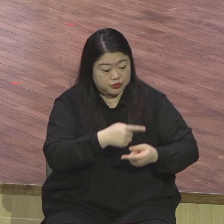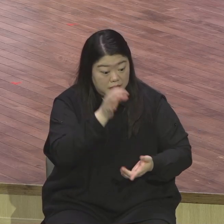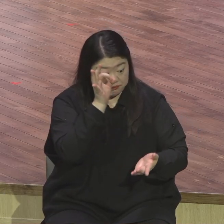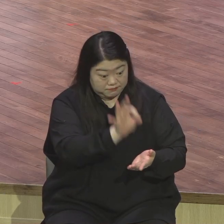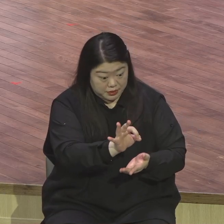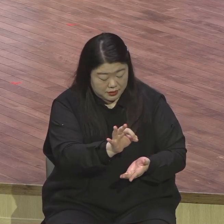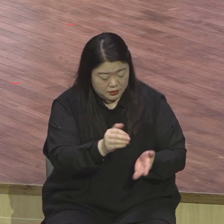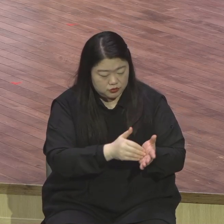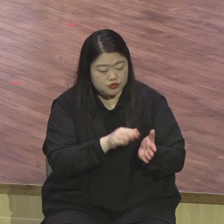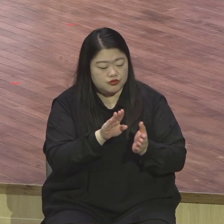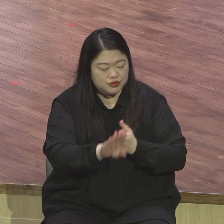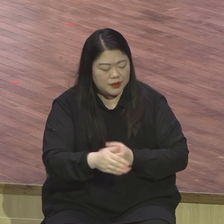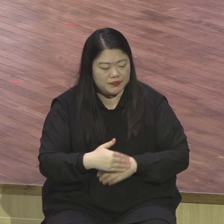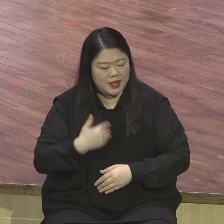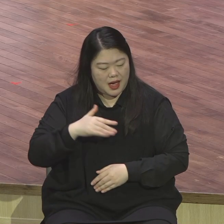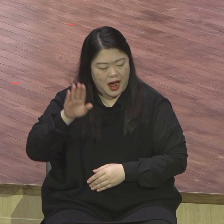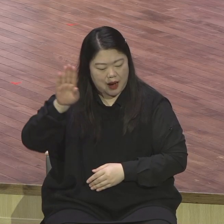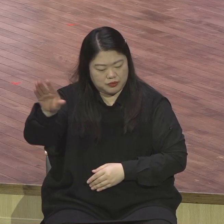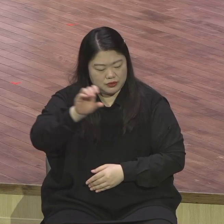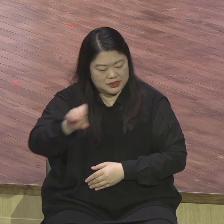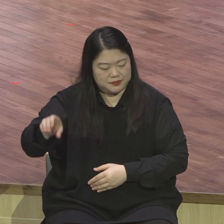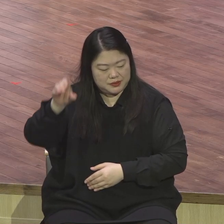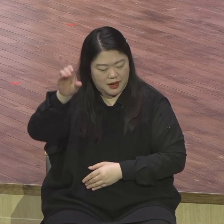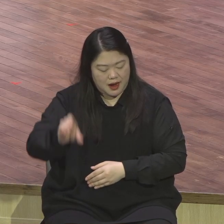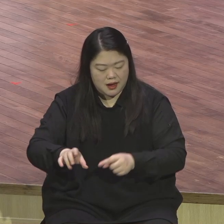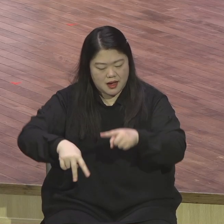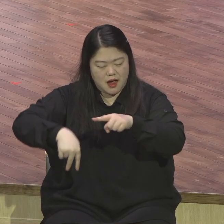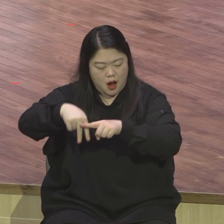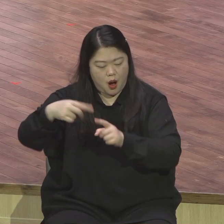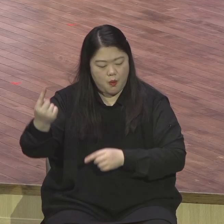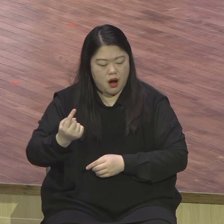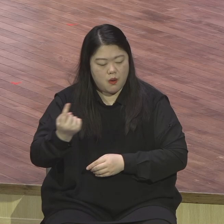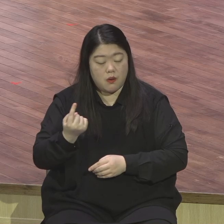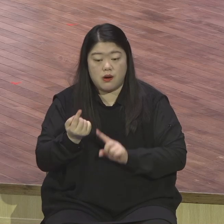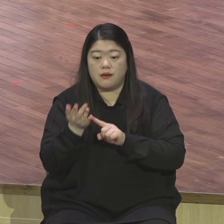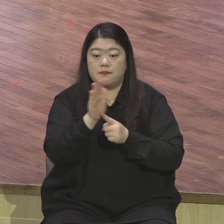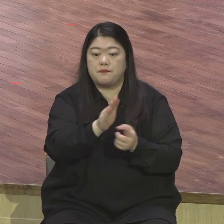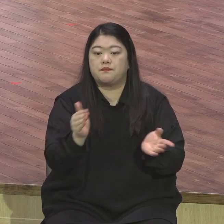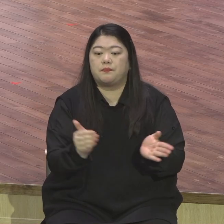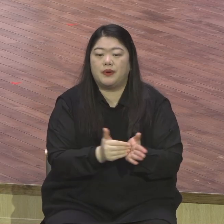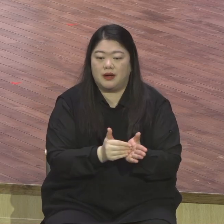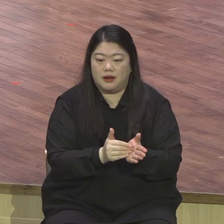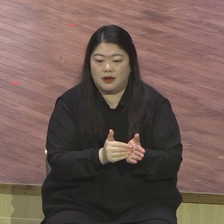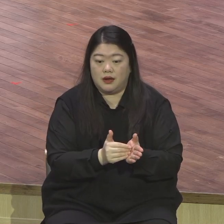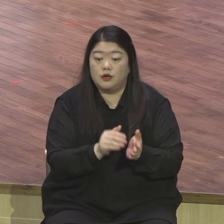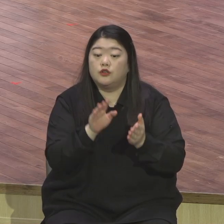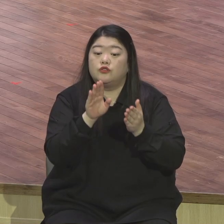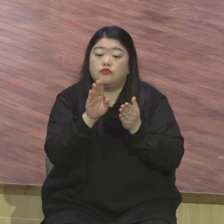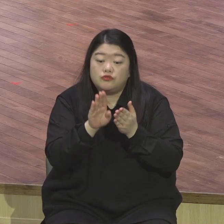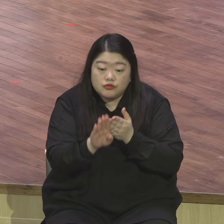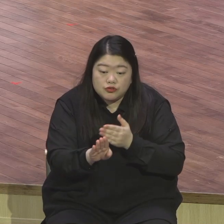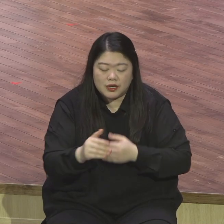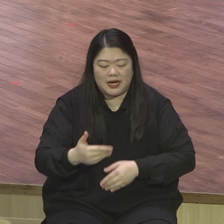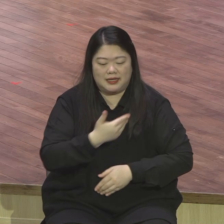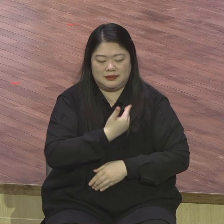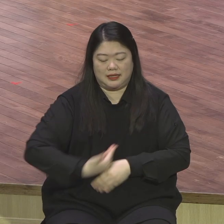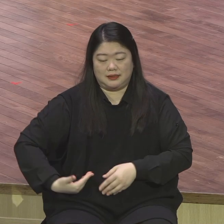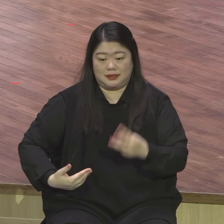예수님께서 제자들 가운데서 베드로, 야거보, 요한 이 세 사람을 데리고 높은 산에